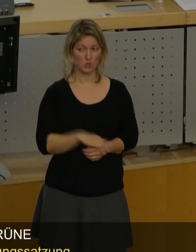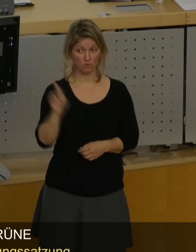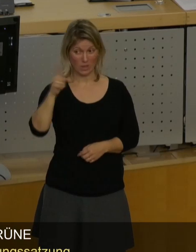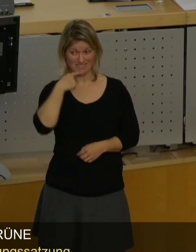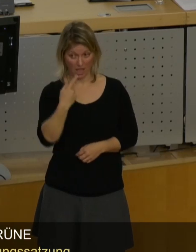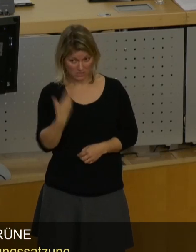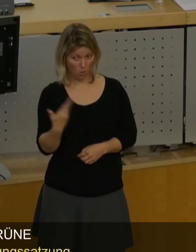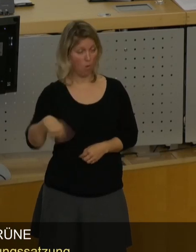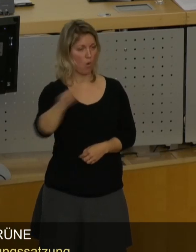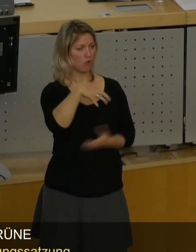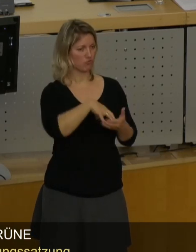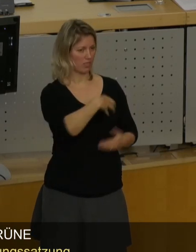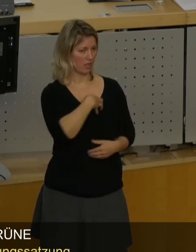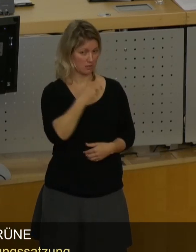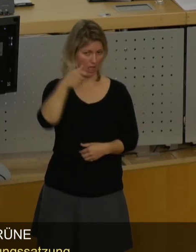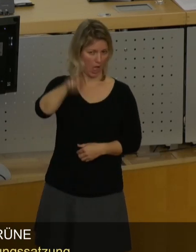keiner in der Stadt Dresden.